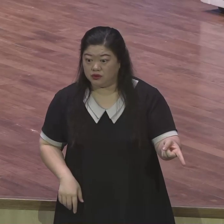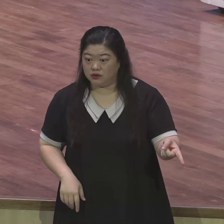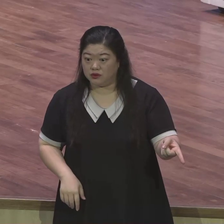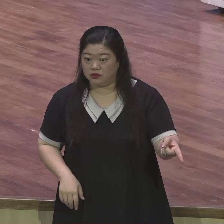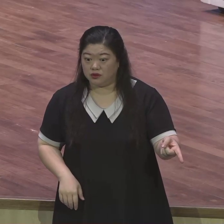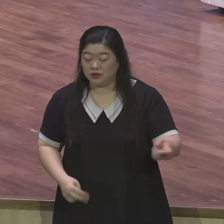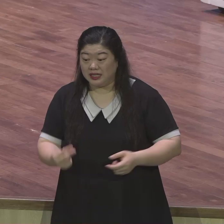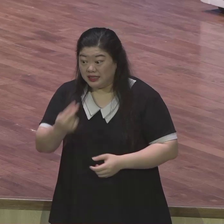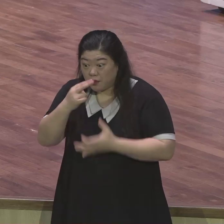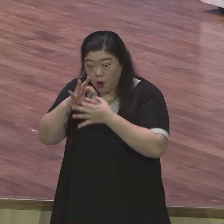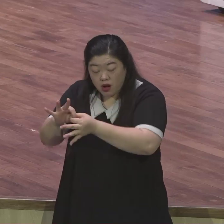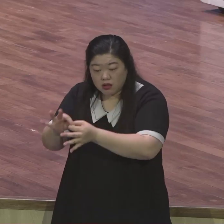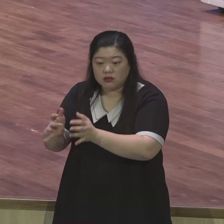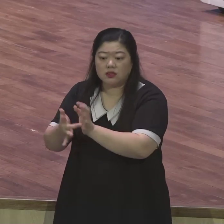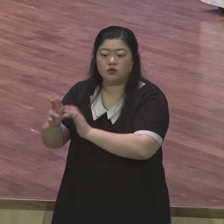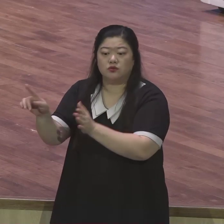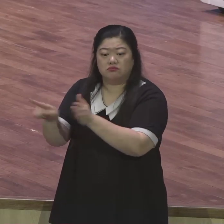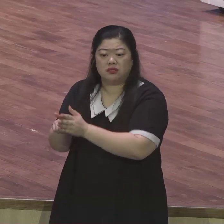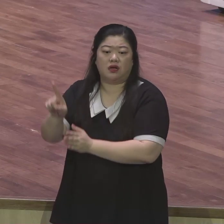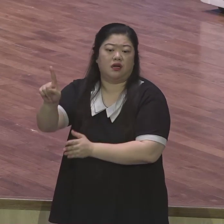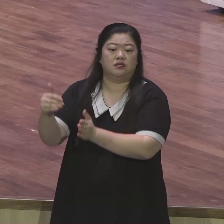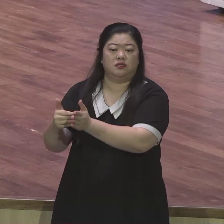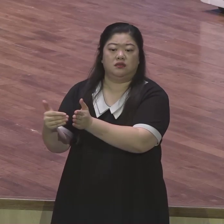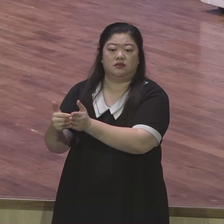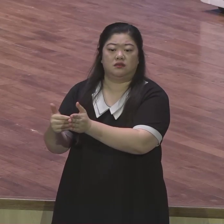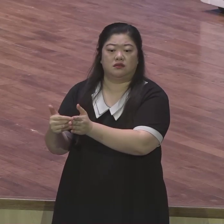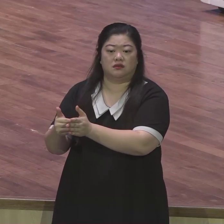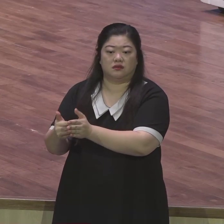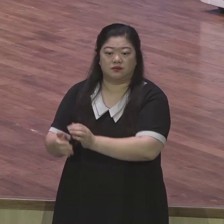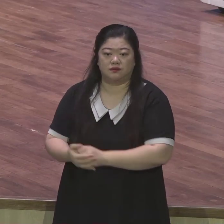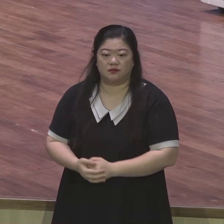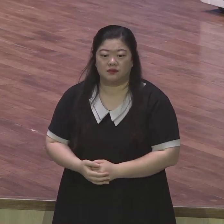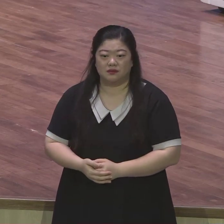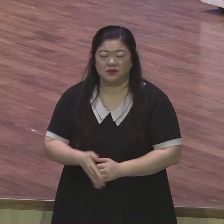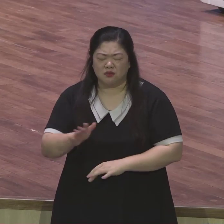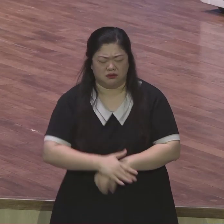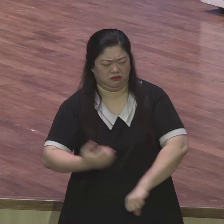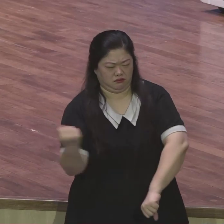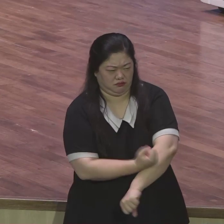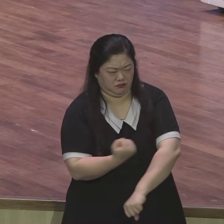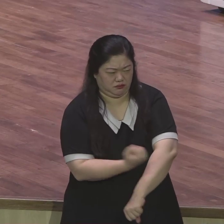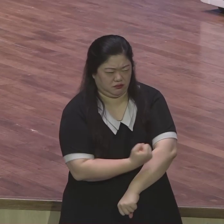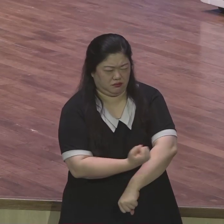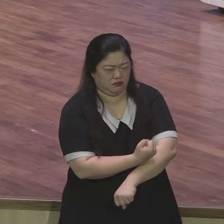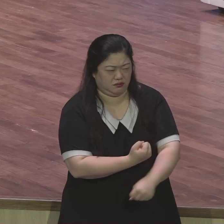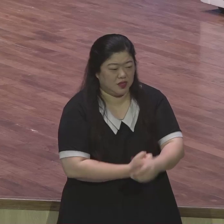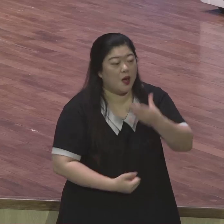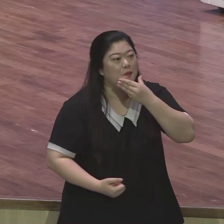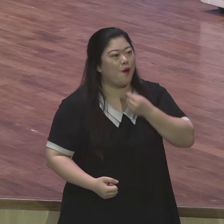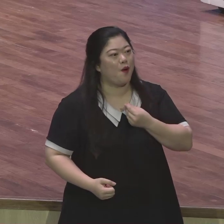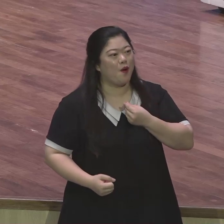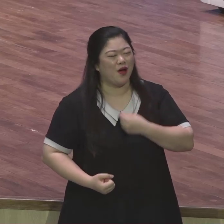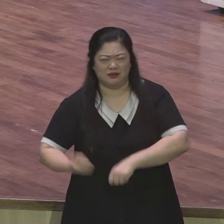조금 헌신해서 복 받고 안 하면 벌 주고 그런 수준 낮은 복음이 아니라는 겁니다 아니 그래도 헌신 봉사 좋은 거지